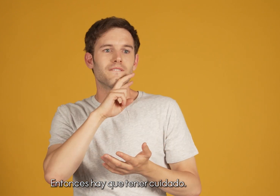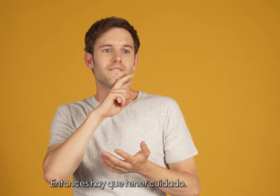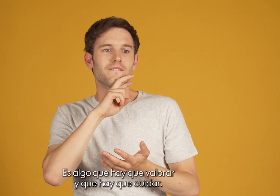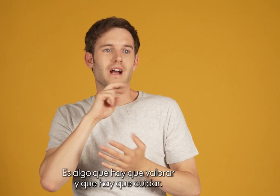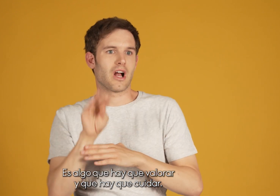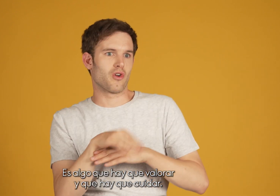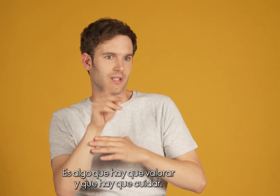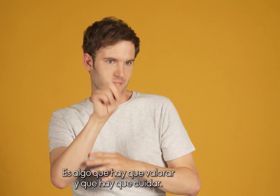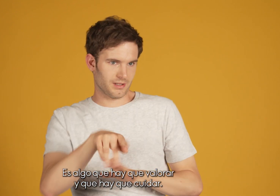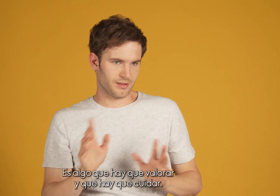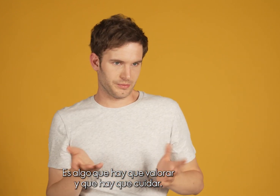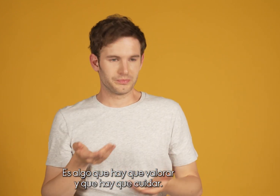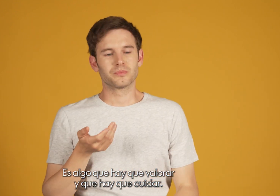Es algo que hay que valorar y que hay que cuidar.